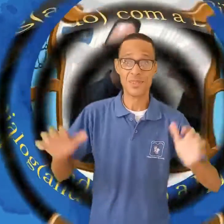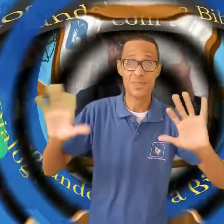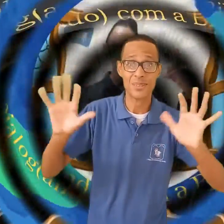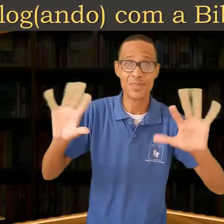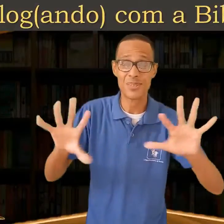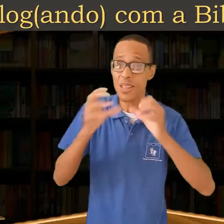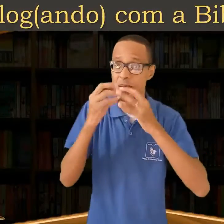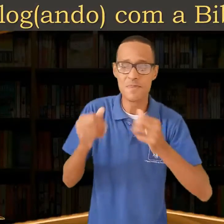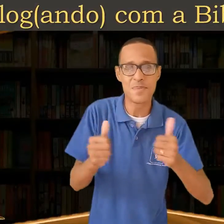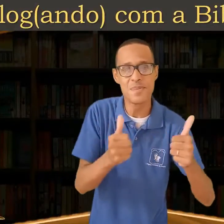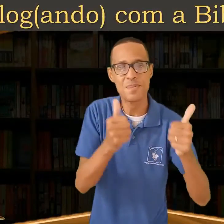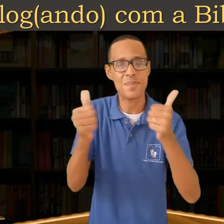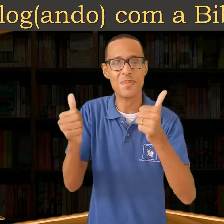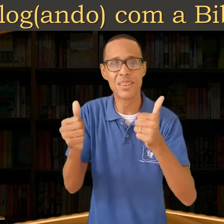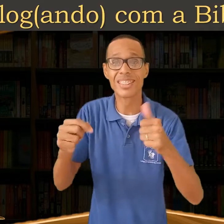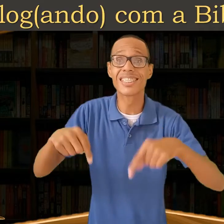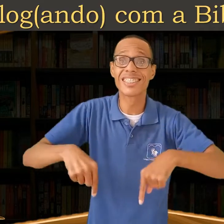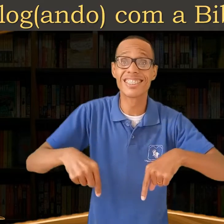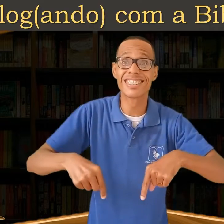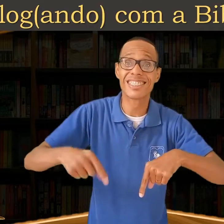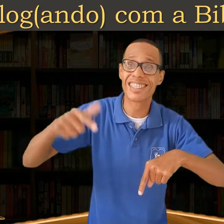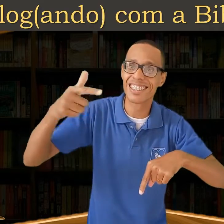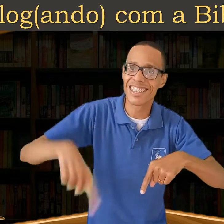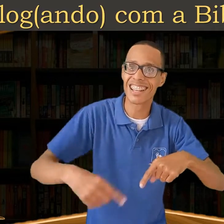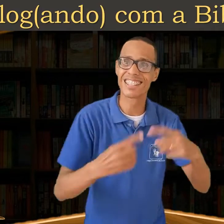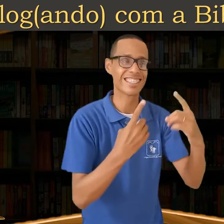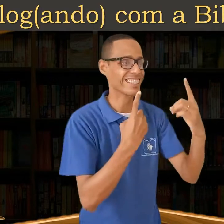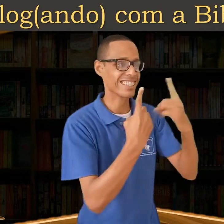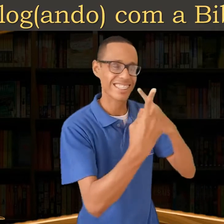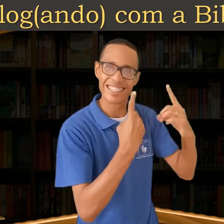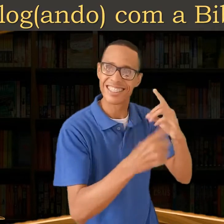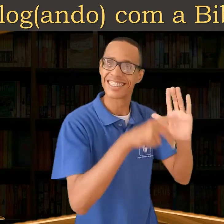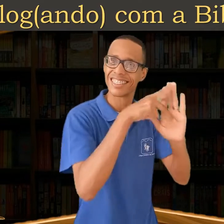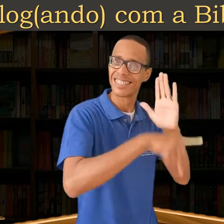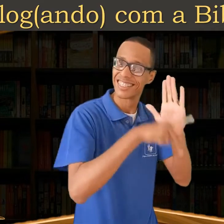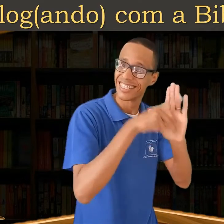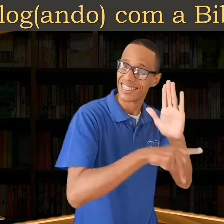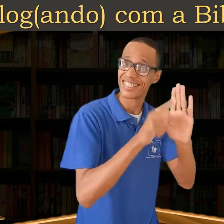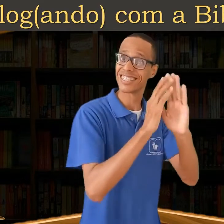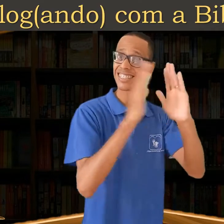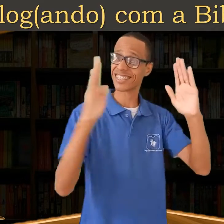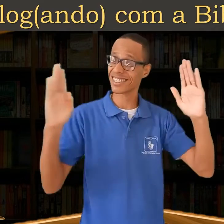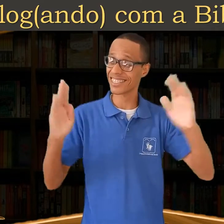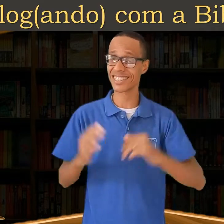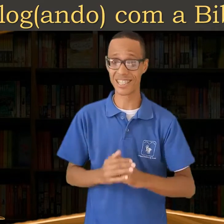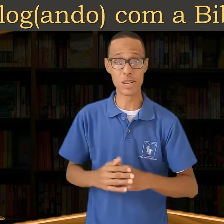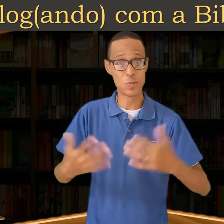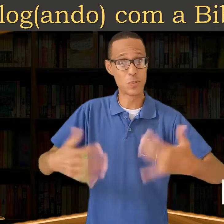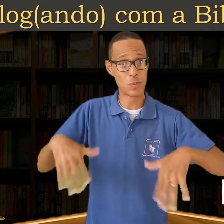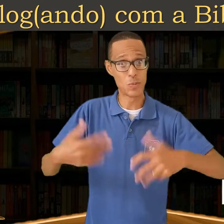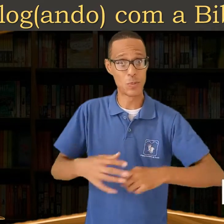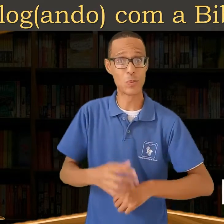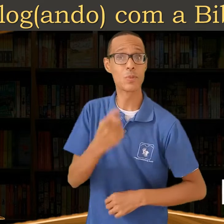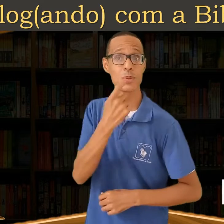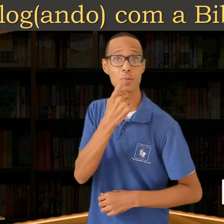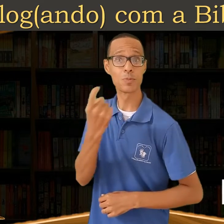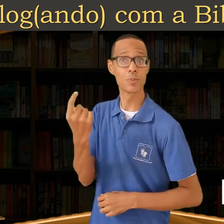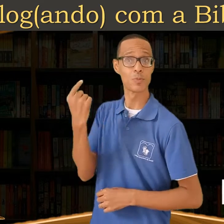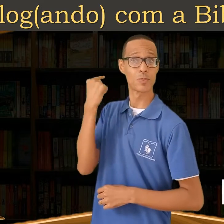Olá, pessoal! Como estão? Tudo bem? Mais um Dialogando com a Biblioteca. O nosso